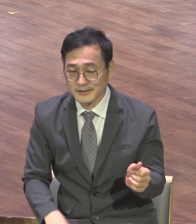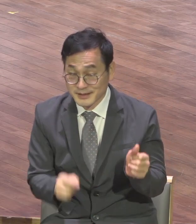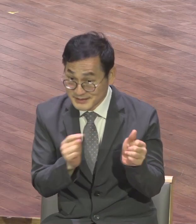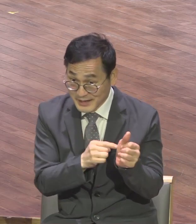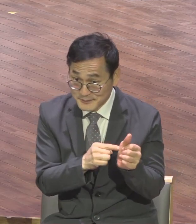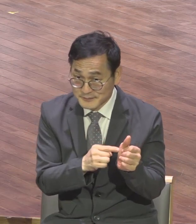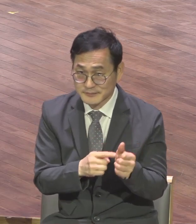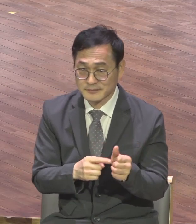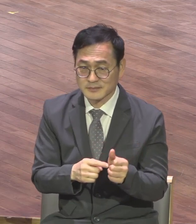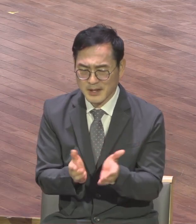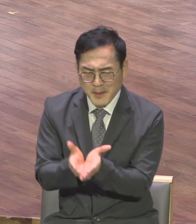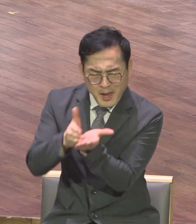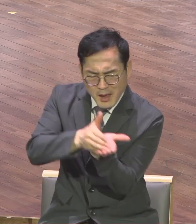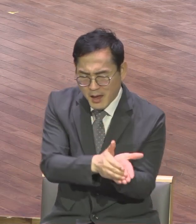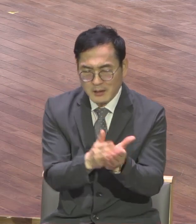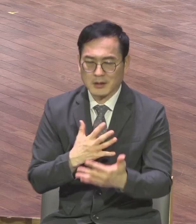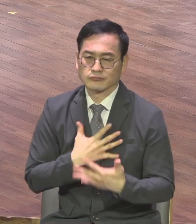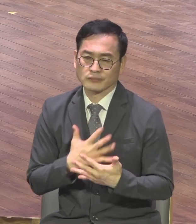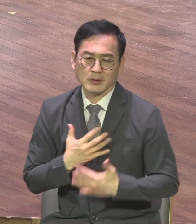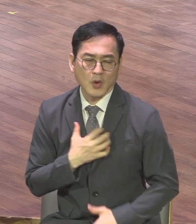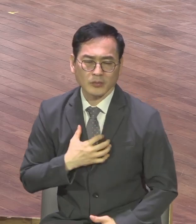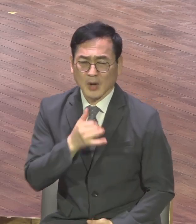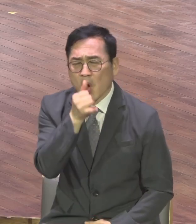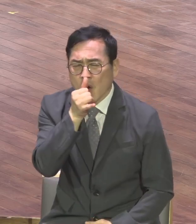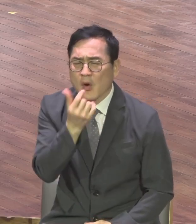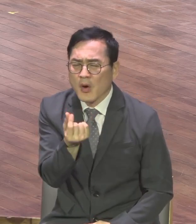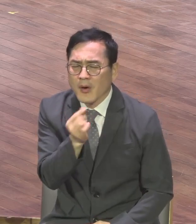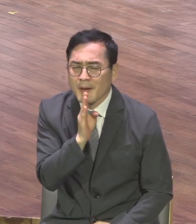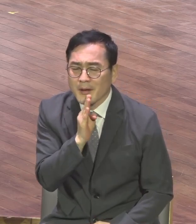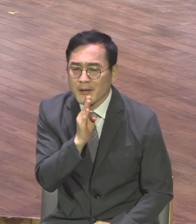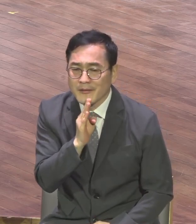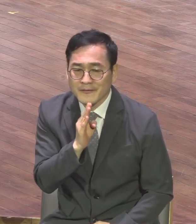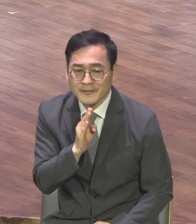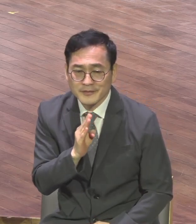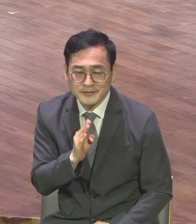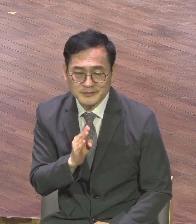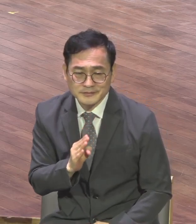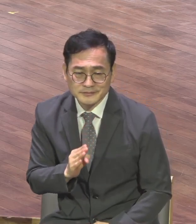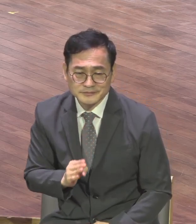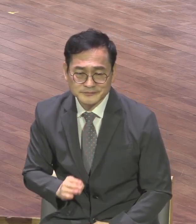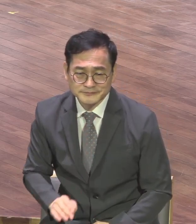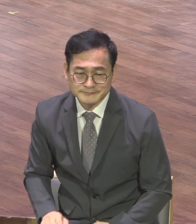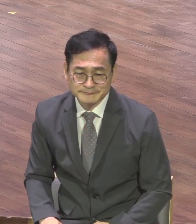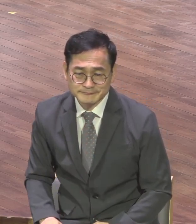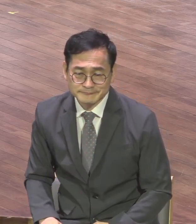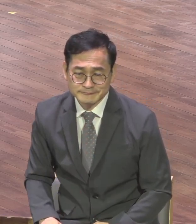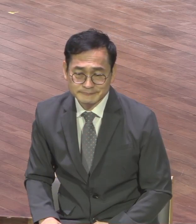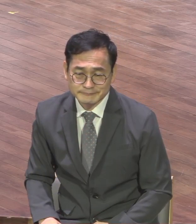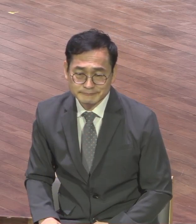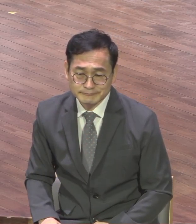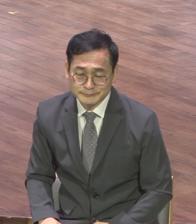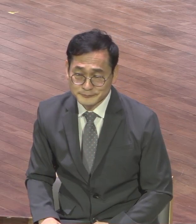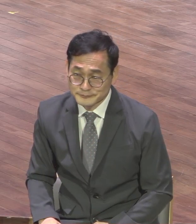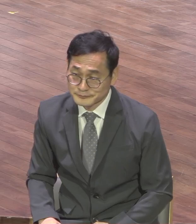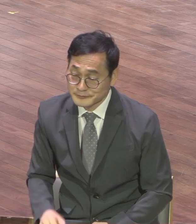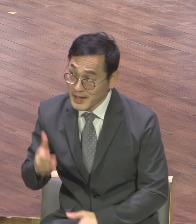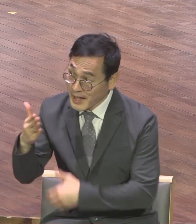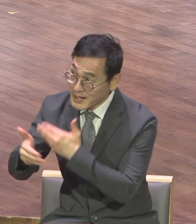바울 자신도 얼마나 두려움이 있겠어요 그런데 하나님과 소통을 통해서 하나님의 메시지가